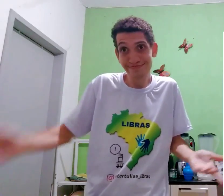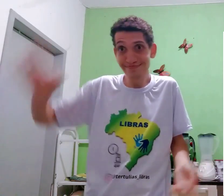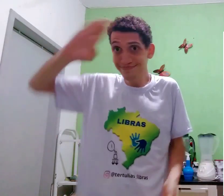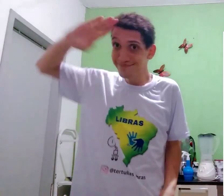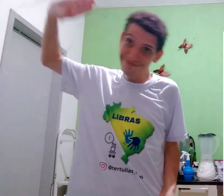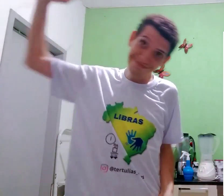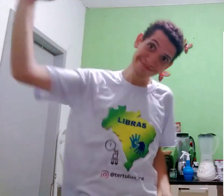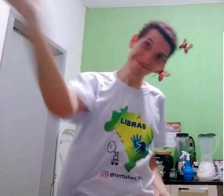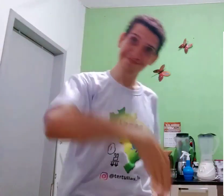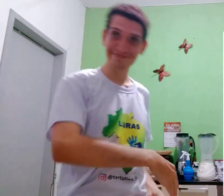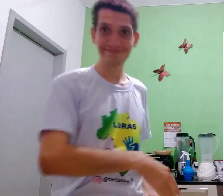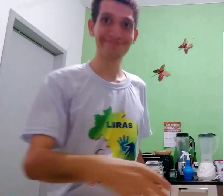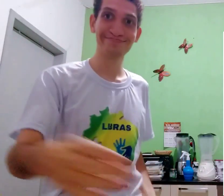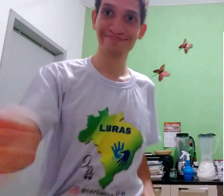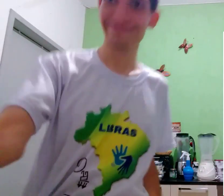presta, ai, mamou.